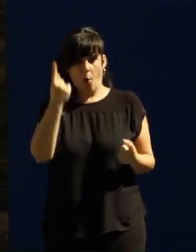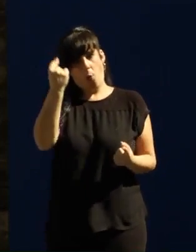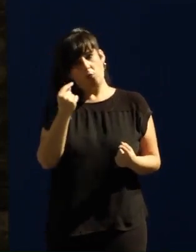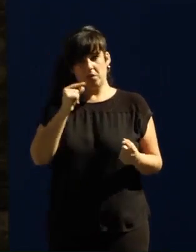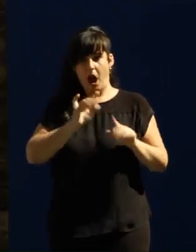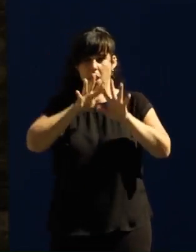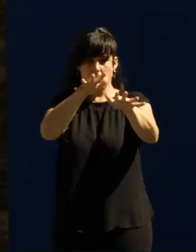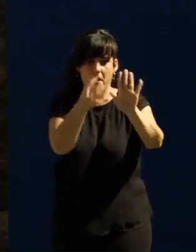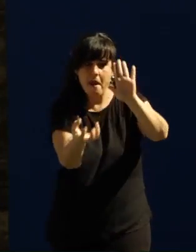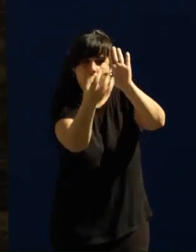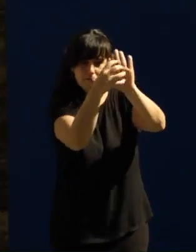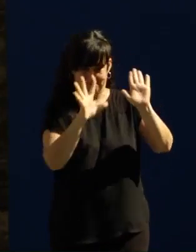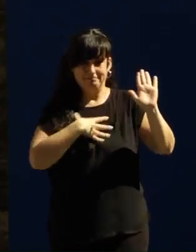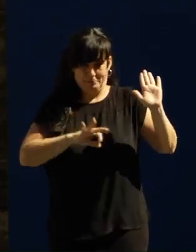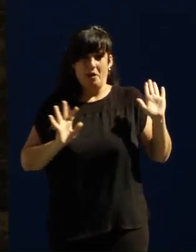marea.